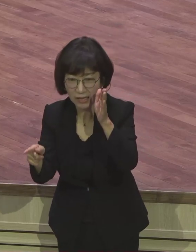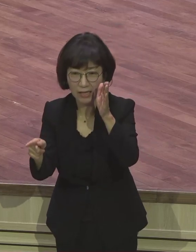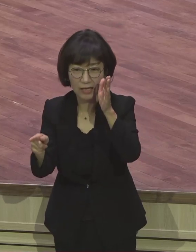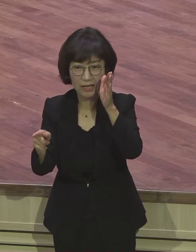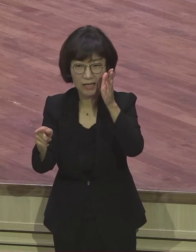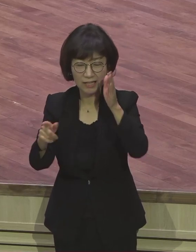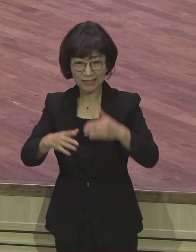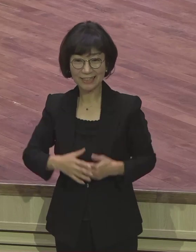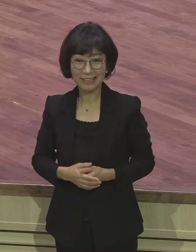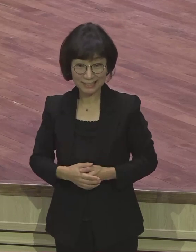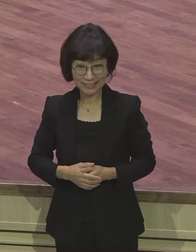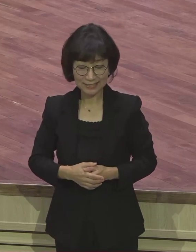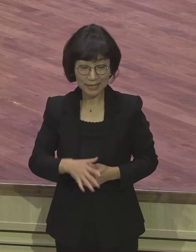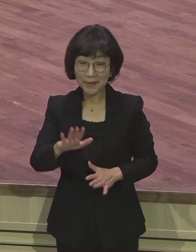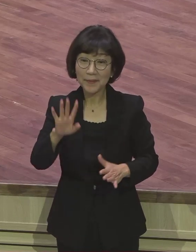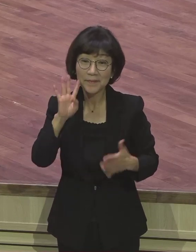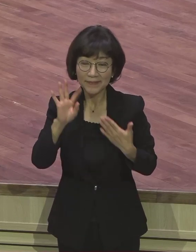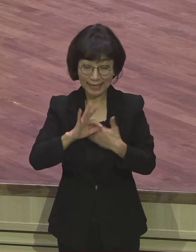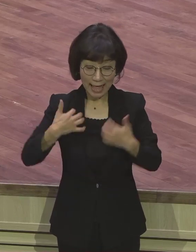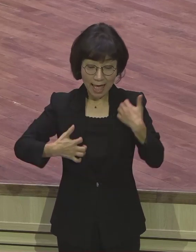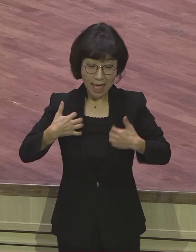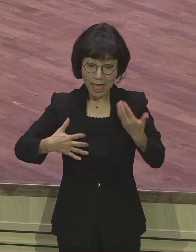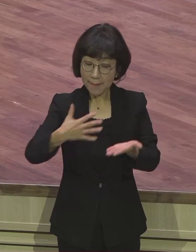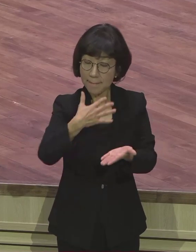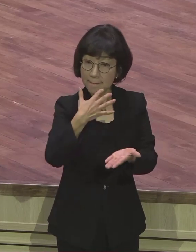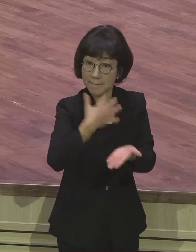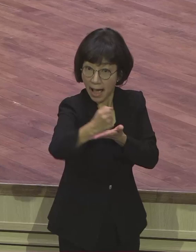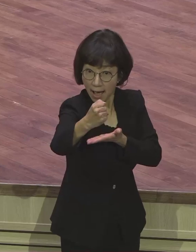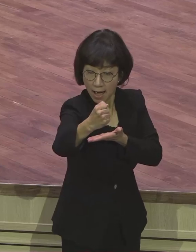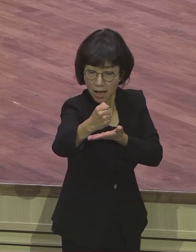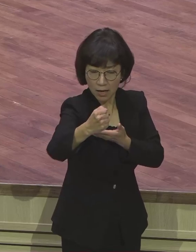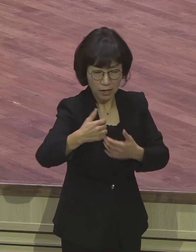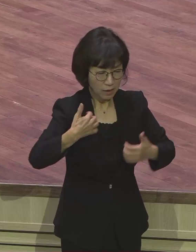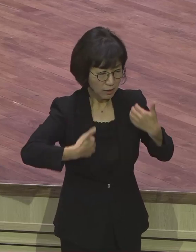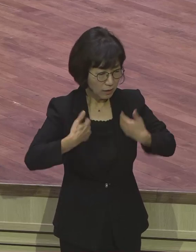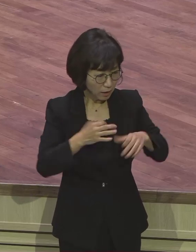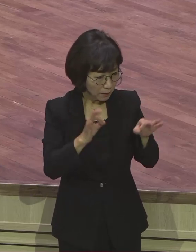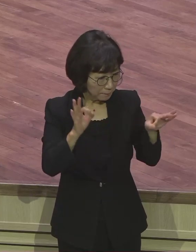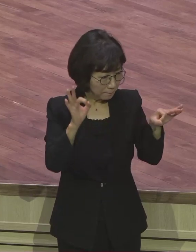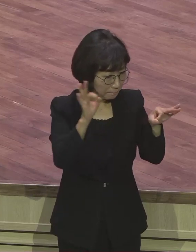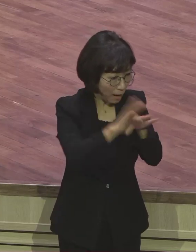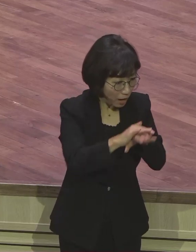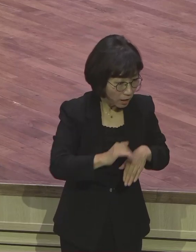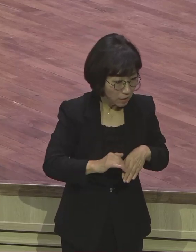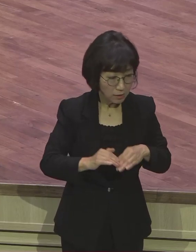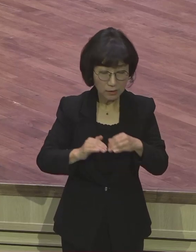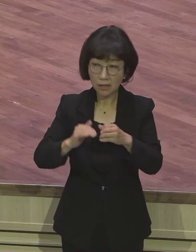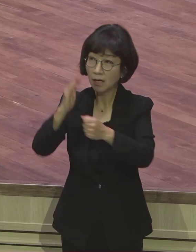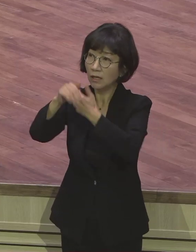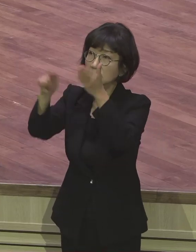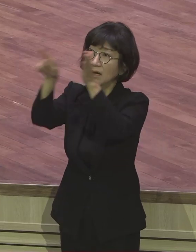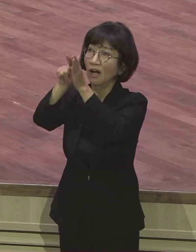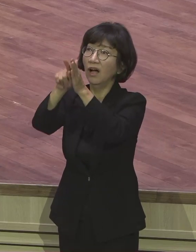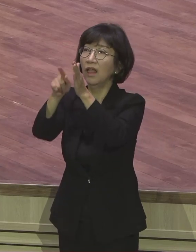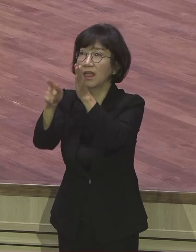기뻄을 뺏겼다. 그 자체가 뭐요? 불신앙이에요. 불신앙은 끝난 거잖아요.